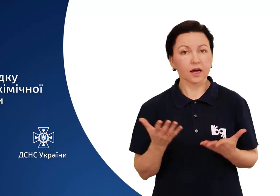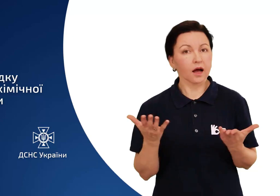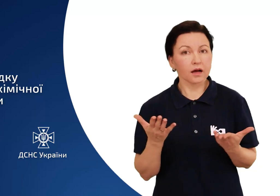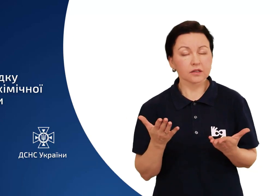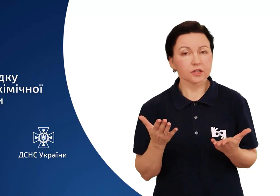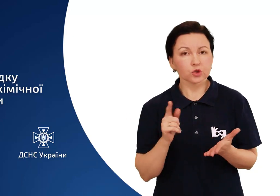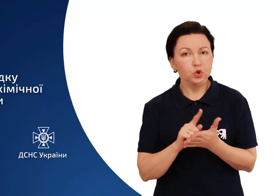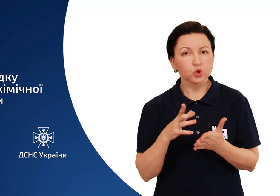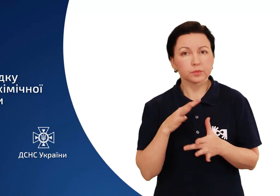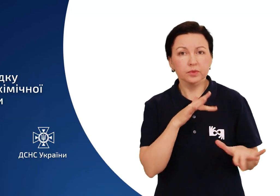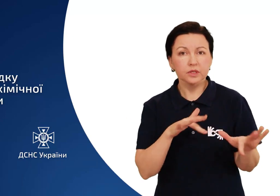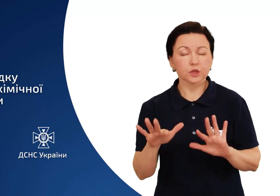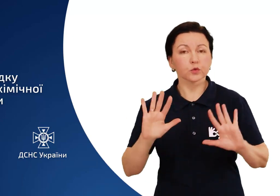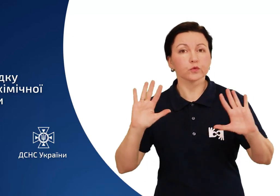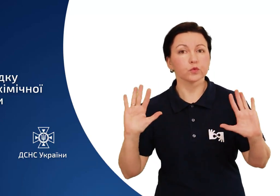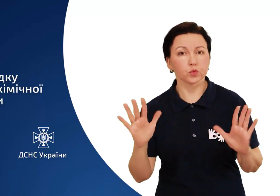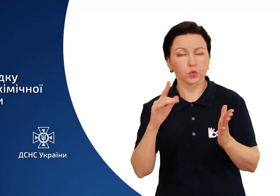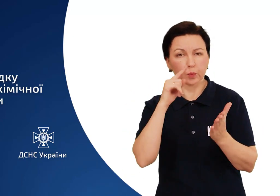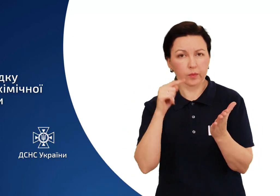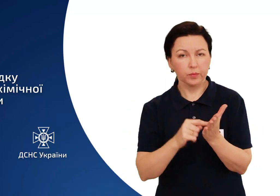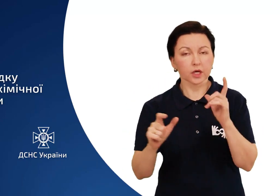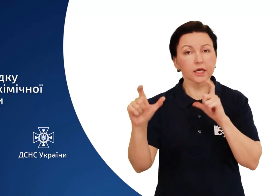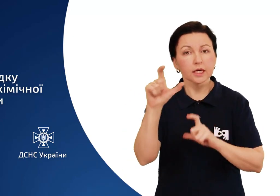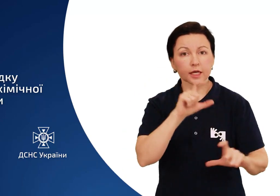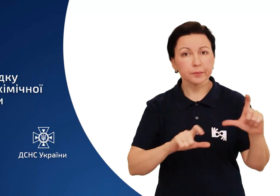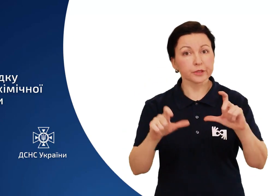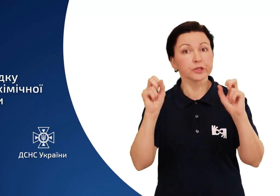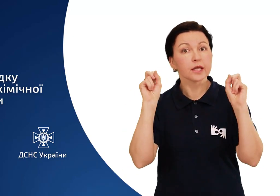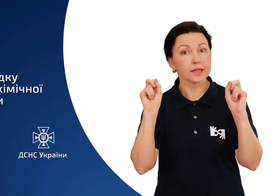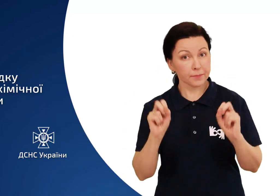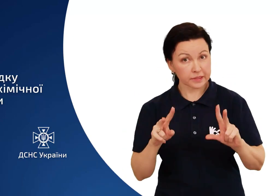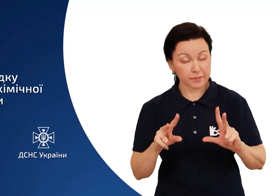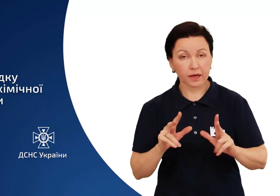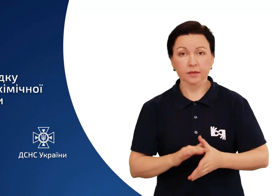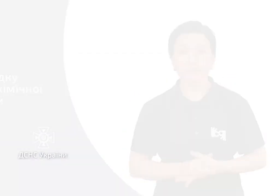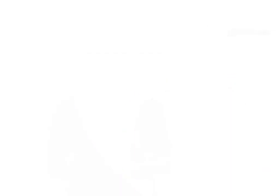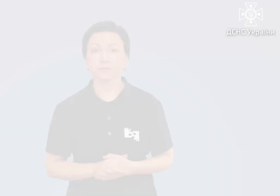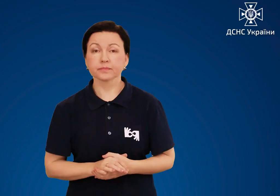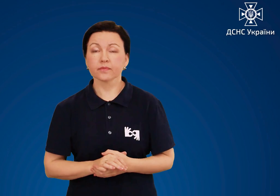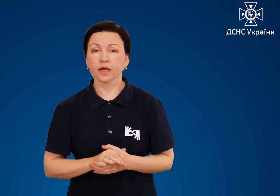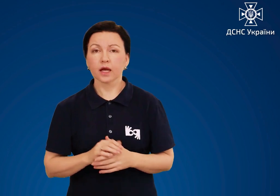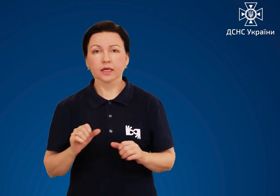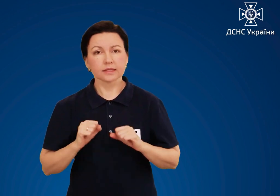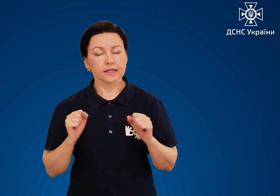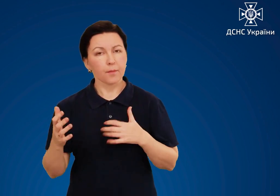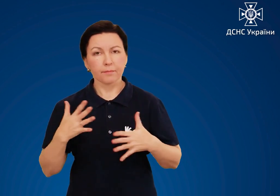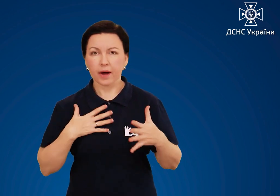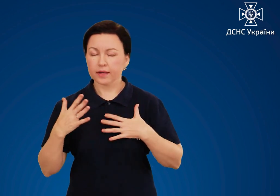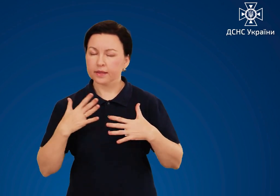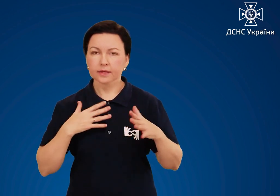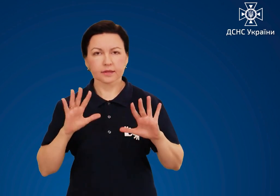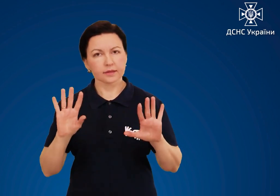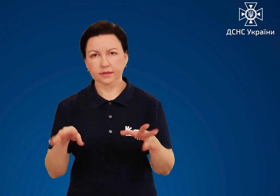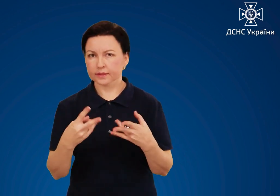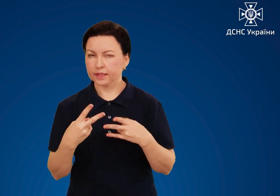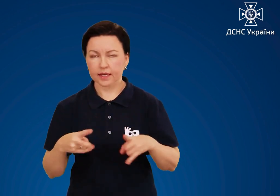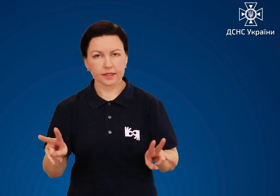Дії у випадку раптового виникнення хімічної небезпеки Уникайте паніки З